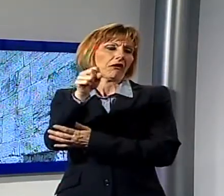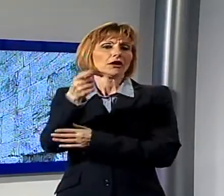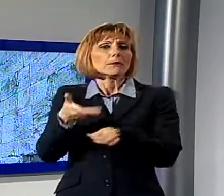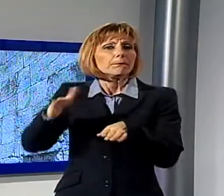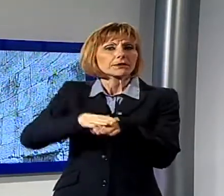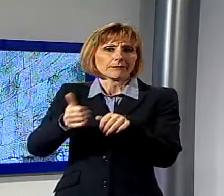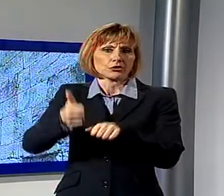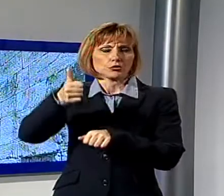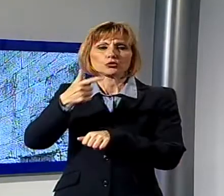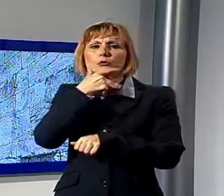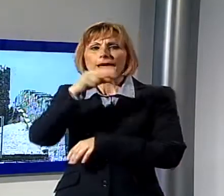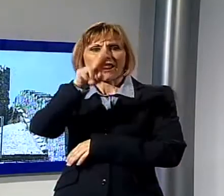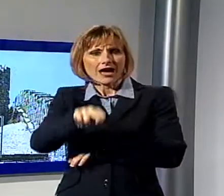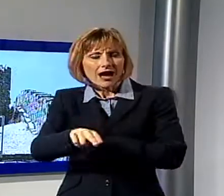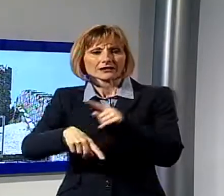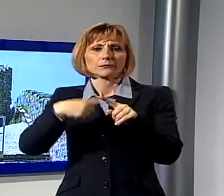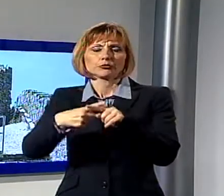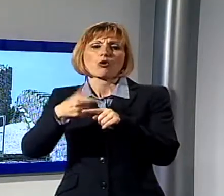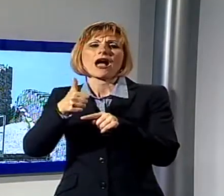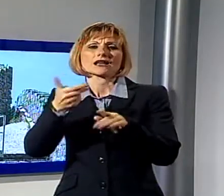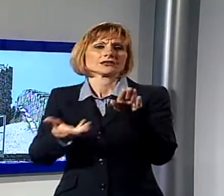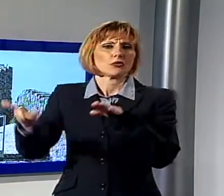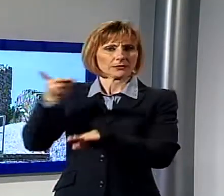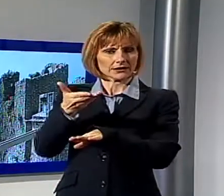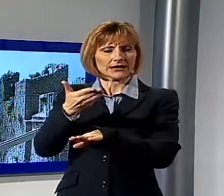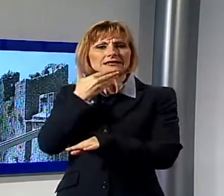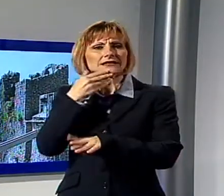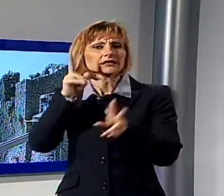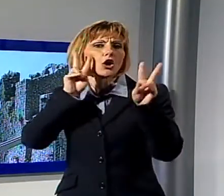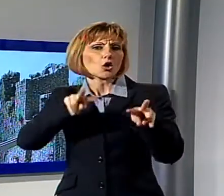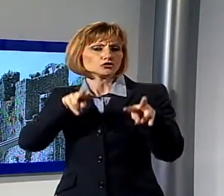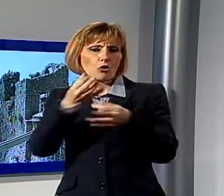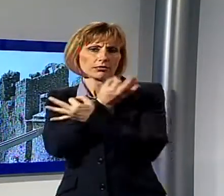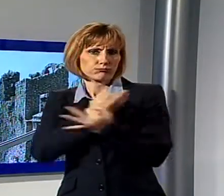primis, che ha autorizzato questo genere di intervento senza vigilare accuratamente.